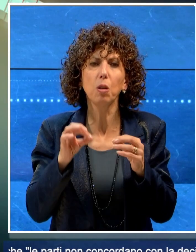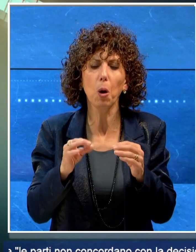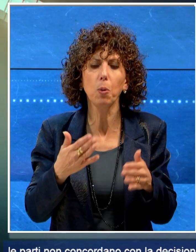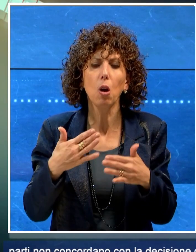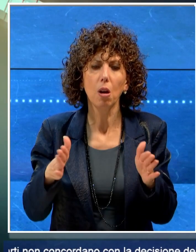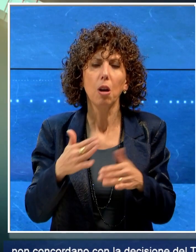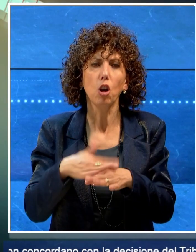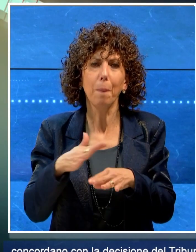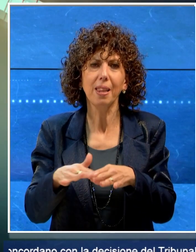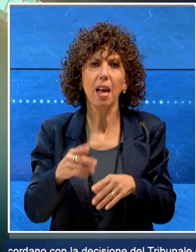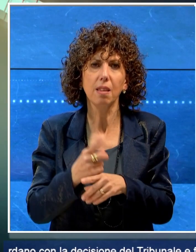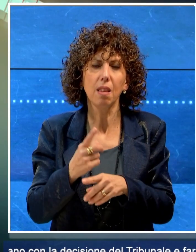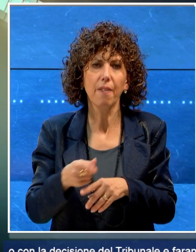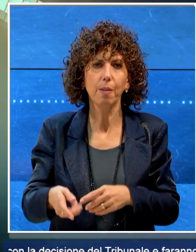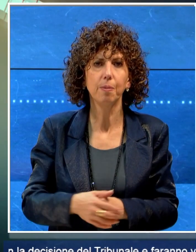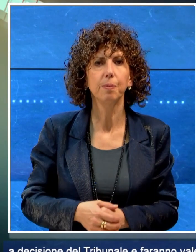competenti.